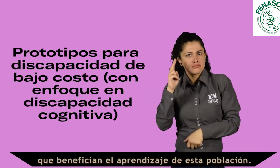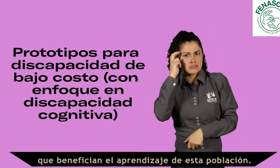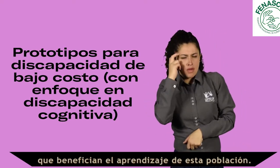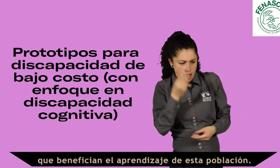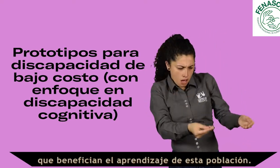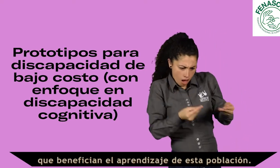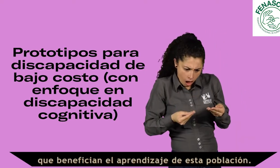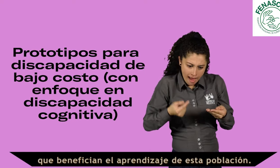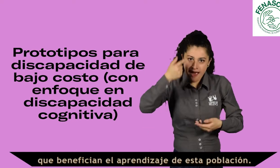aprendizaje de esta población.